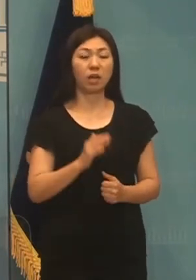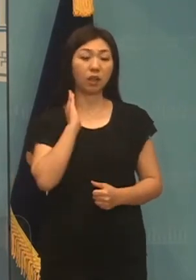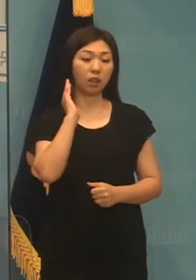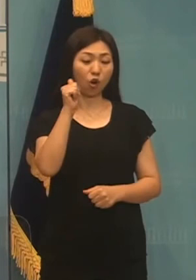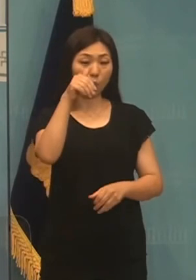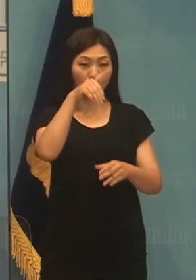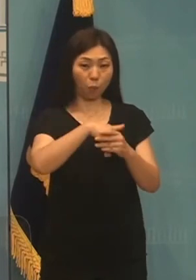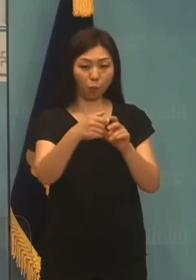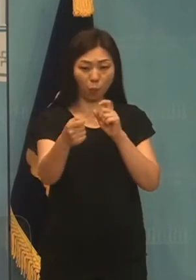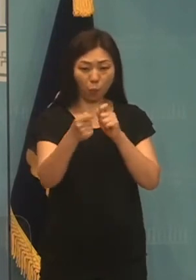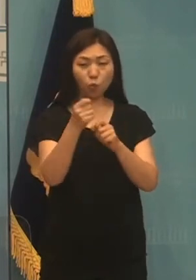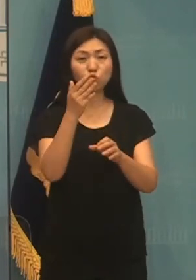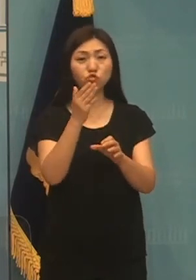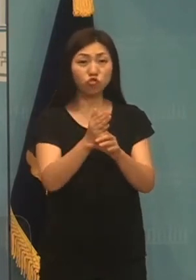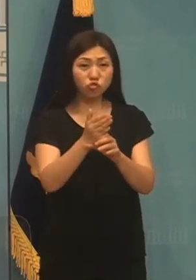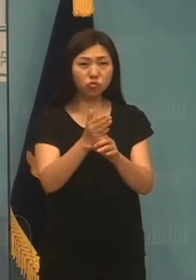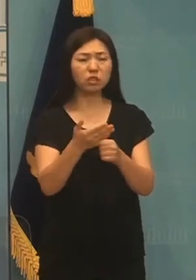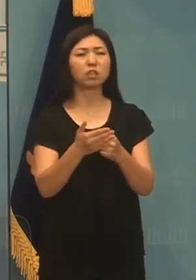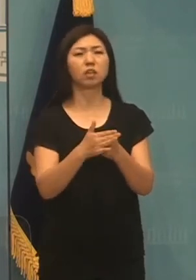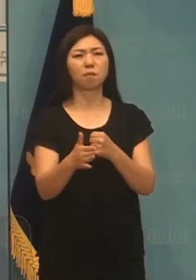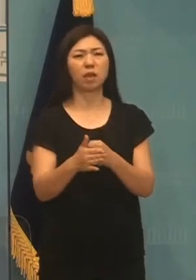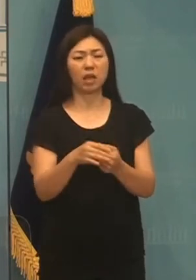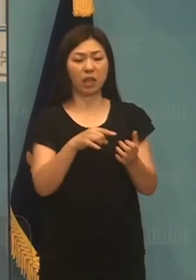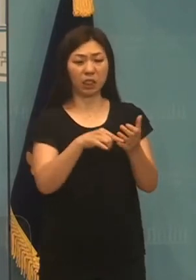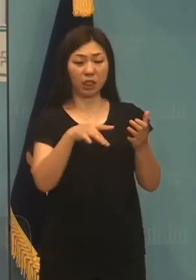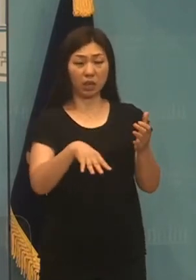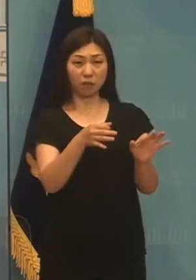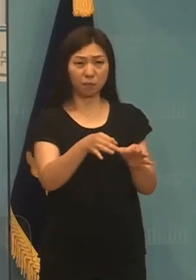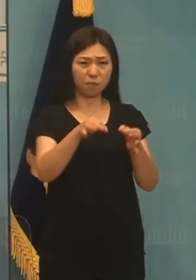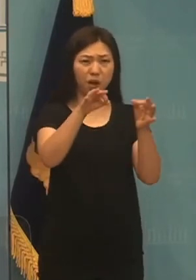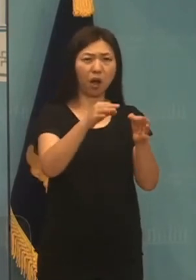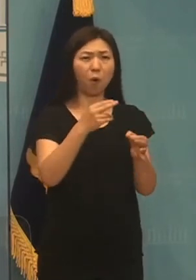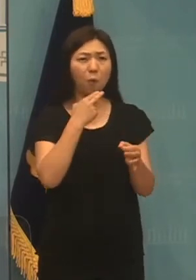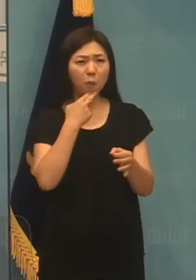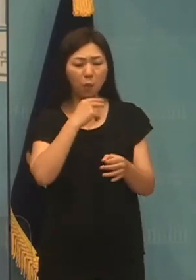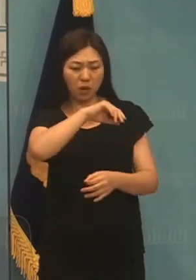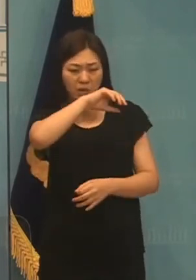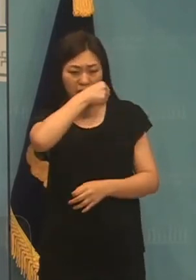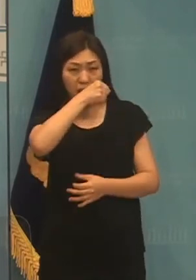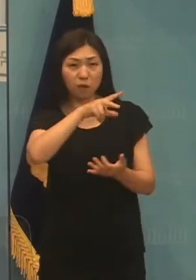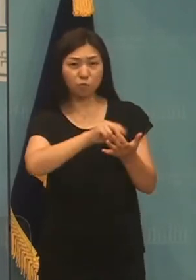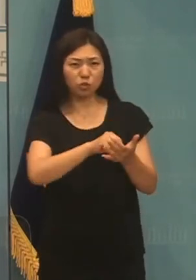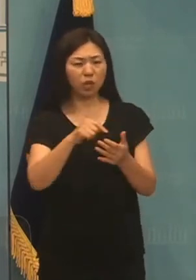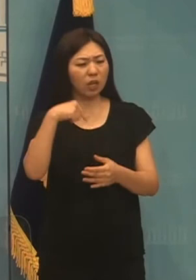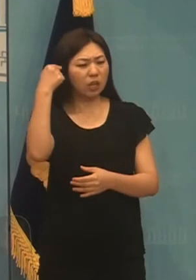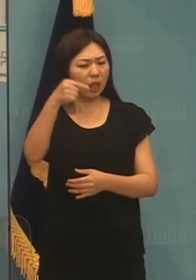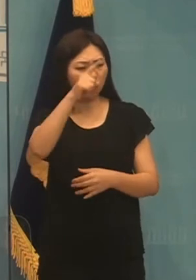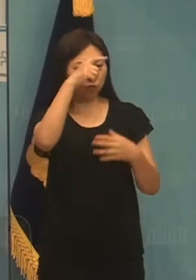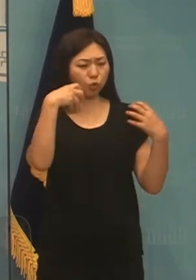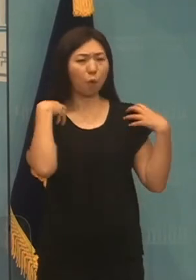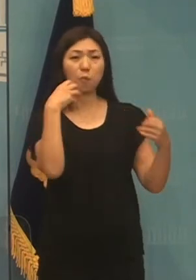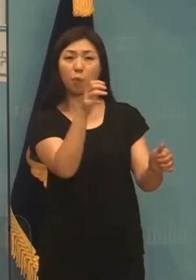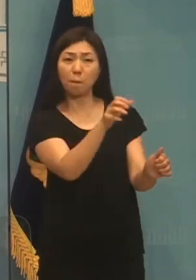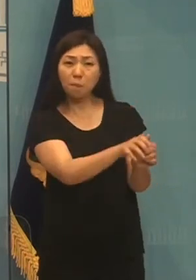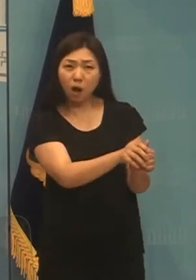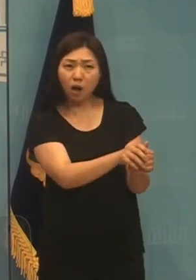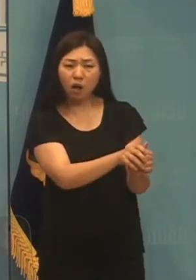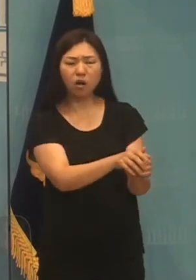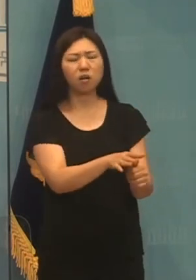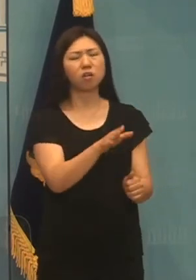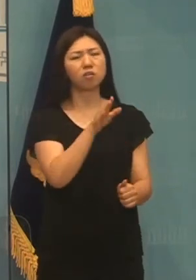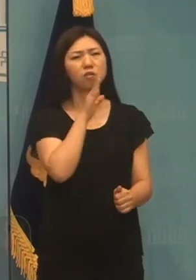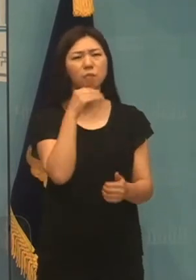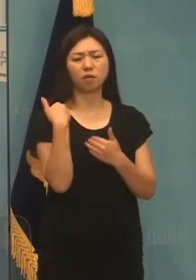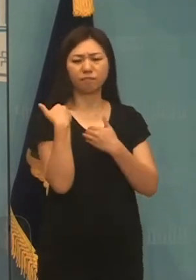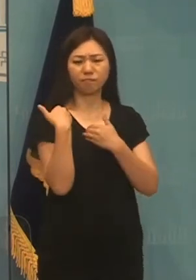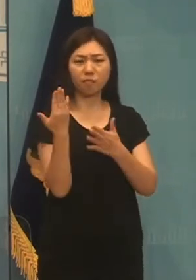증세 논의를 회피하고 재정문제를 다음 정부로 떠넘긴다면 대단히 무책임하고